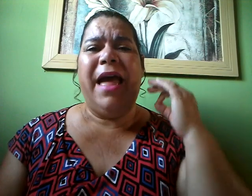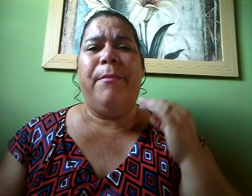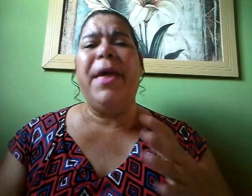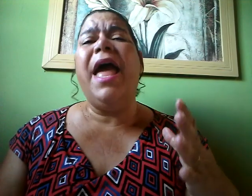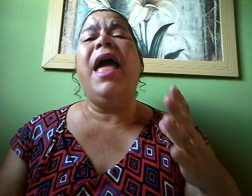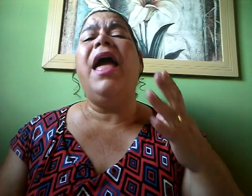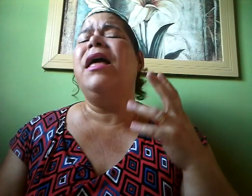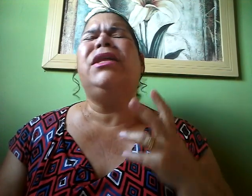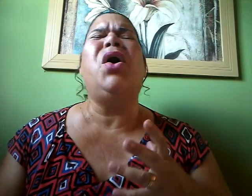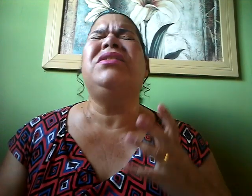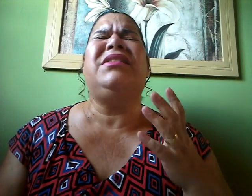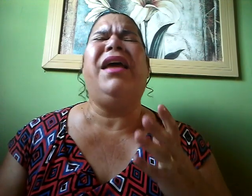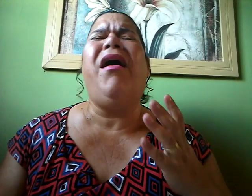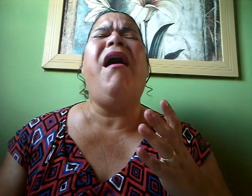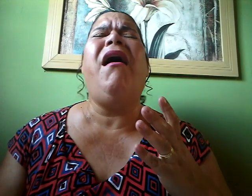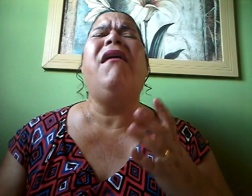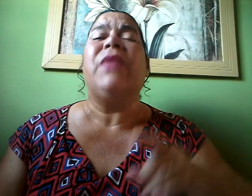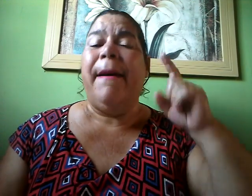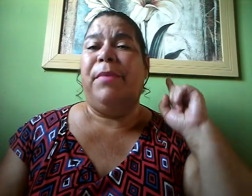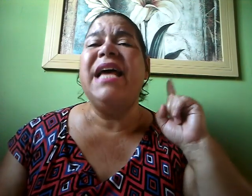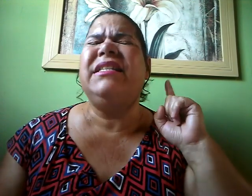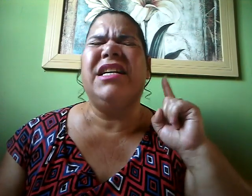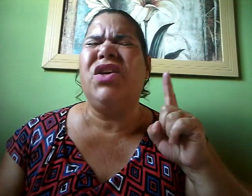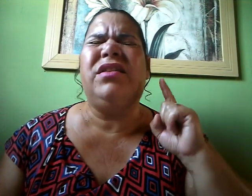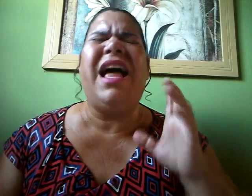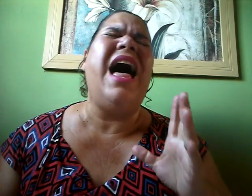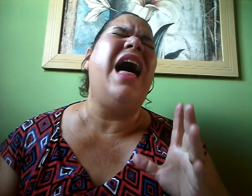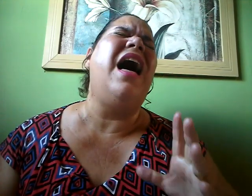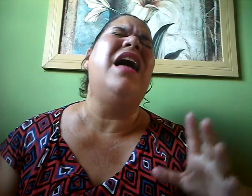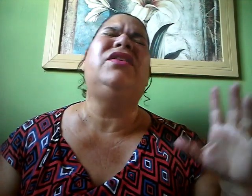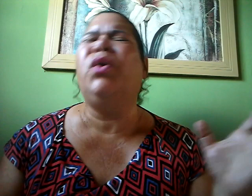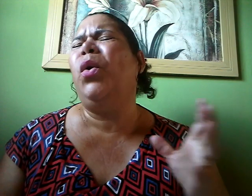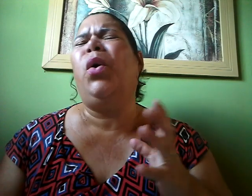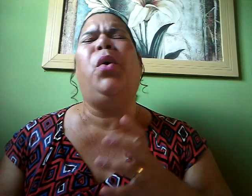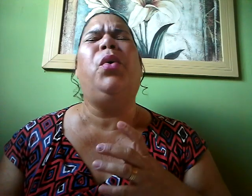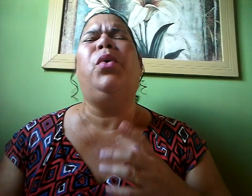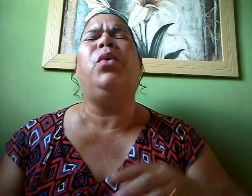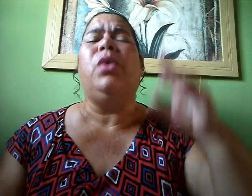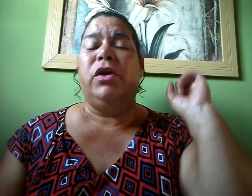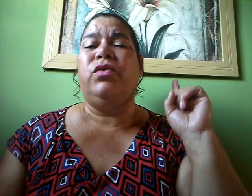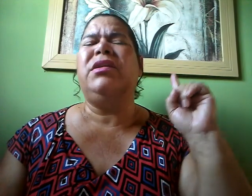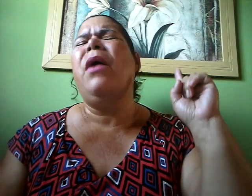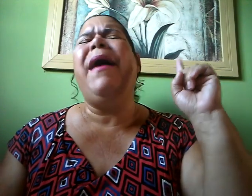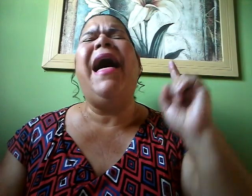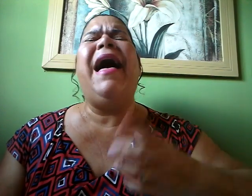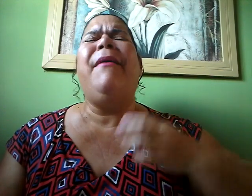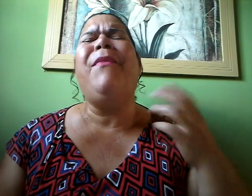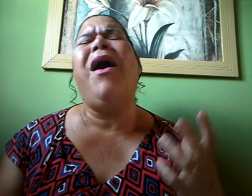arrependo Senhor Preciso tanto Do teu amor